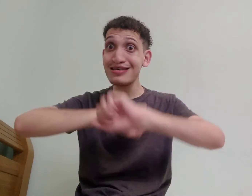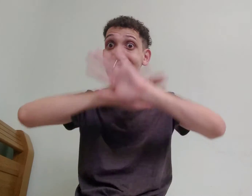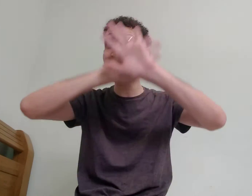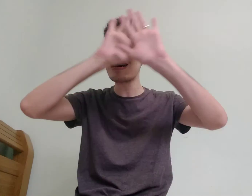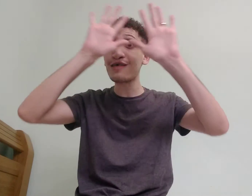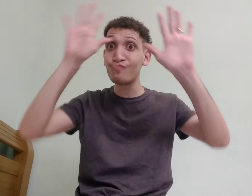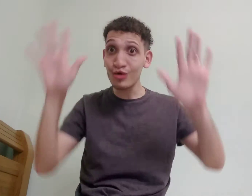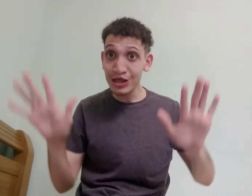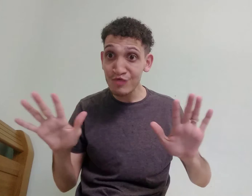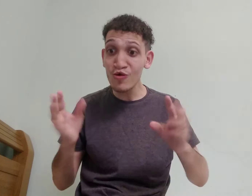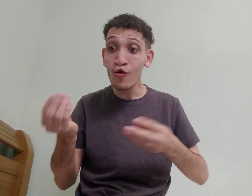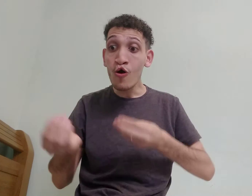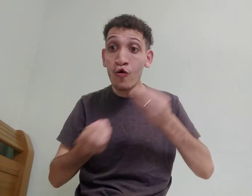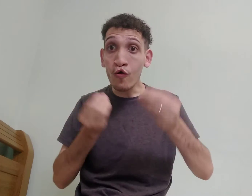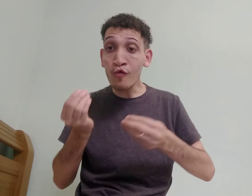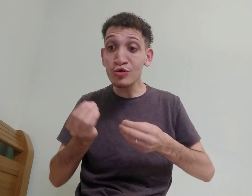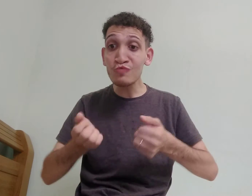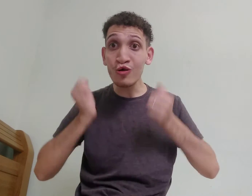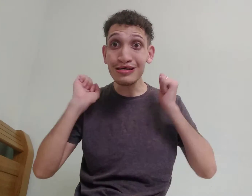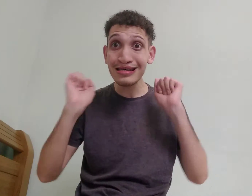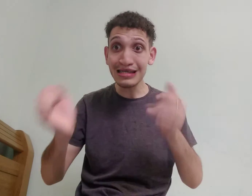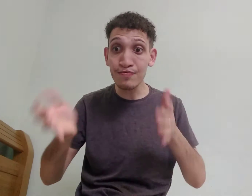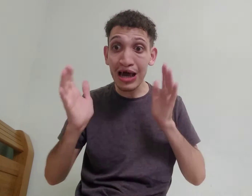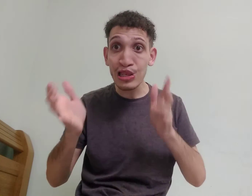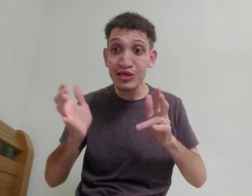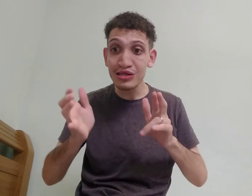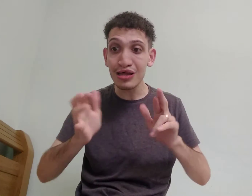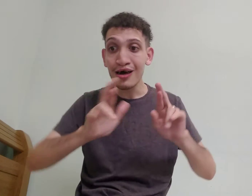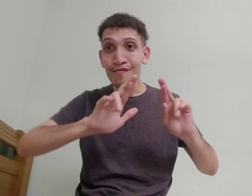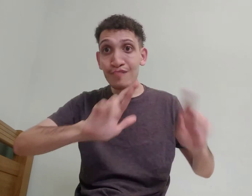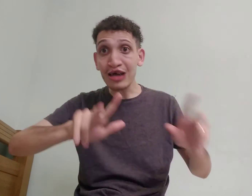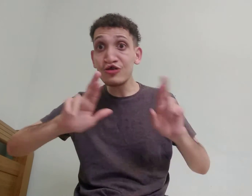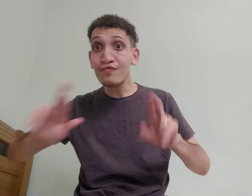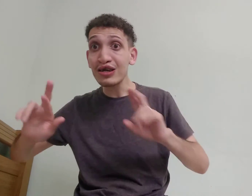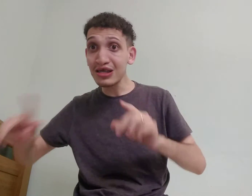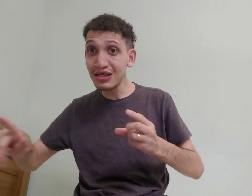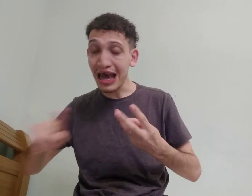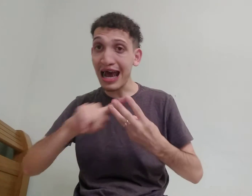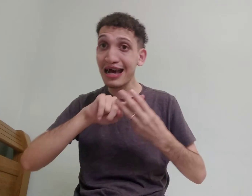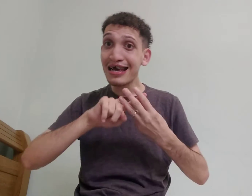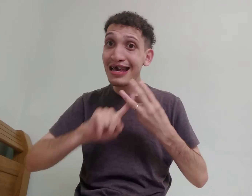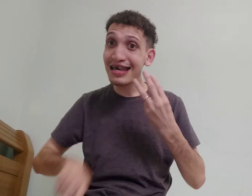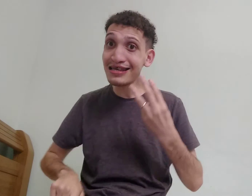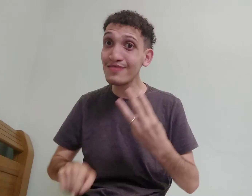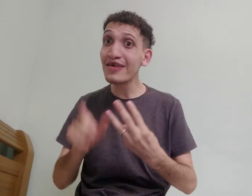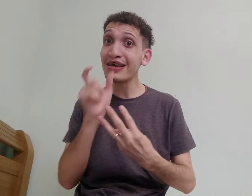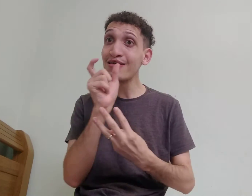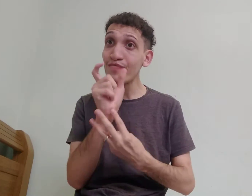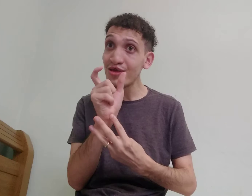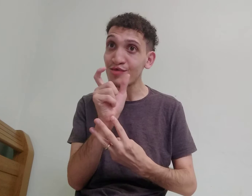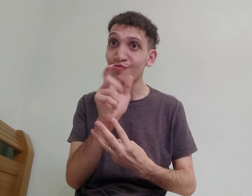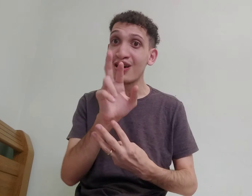claro possível como que você sinaliza para diferenciar esses três termos.